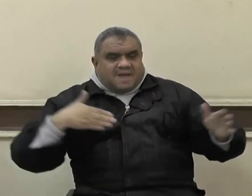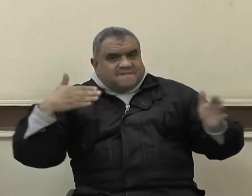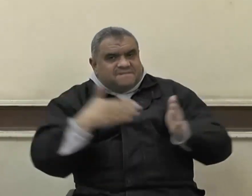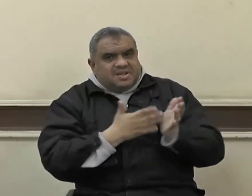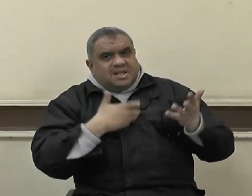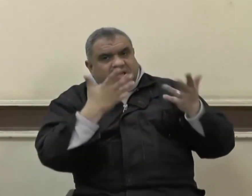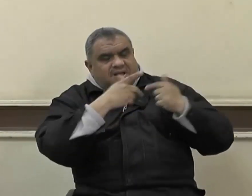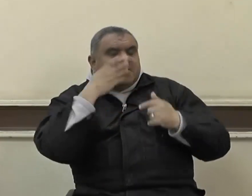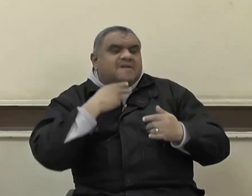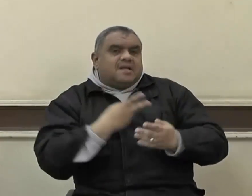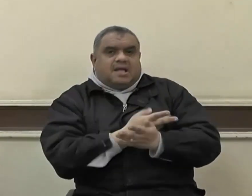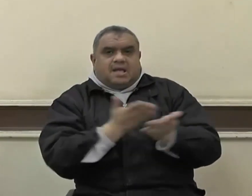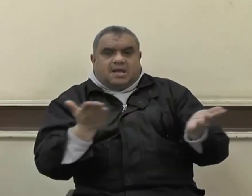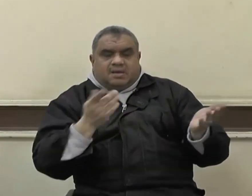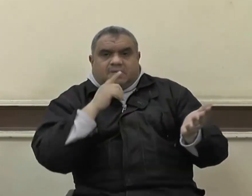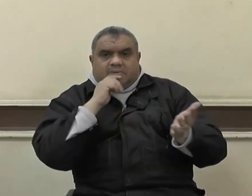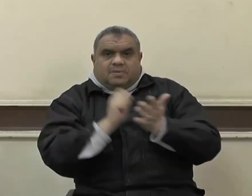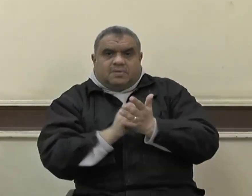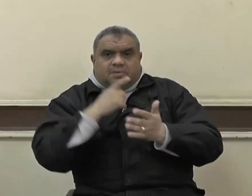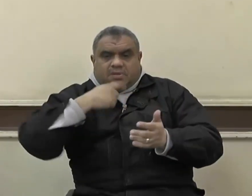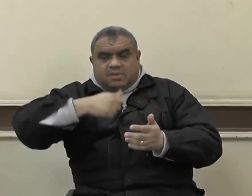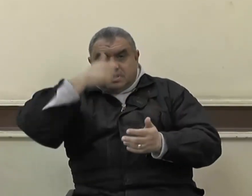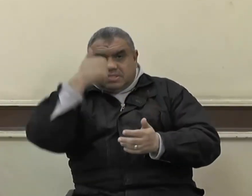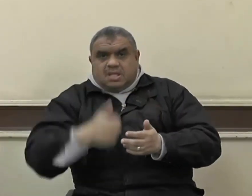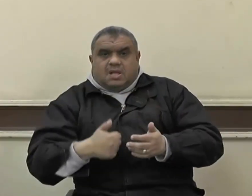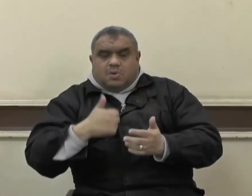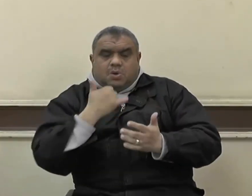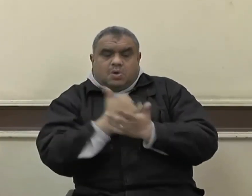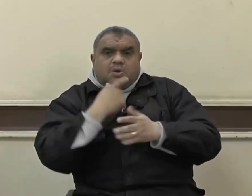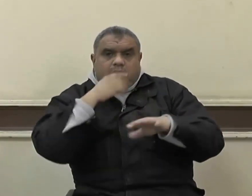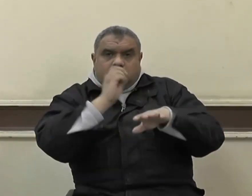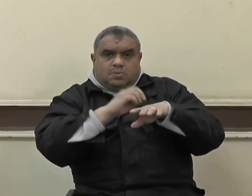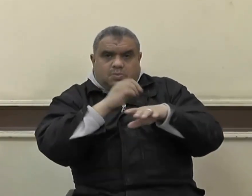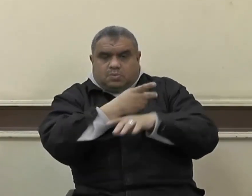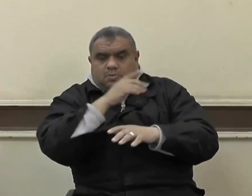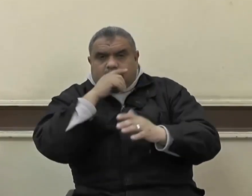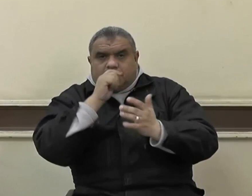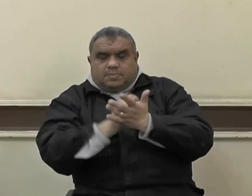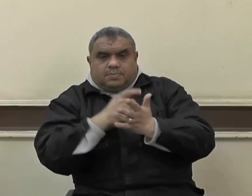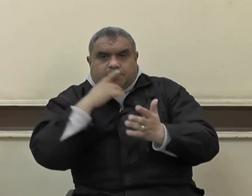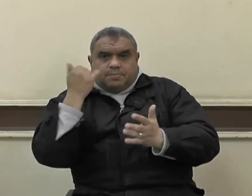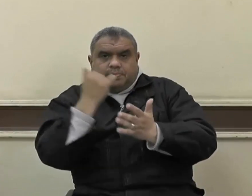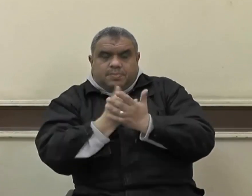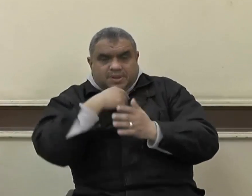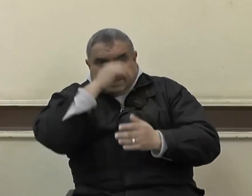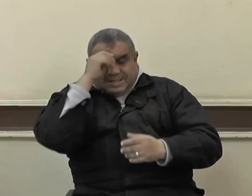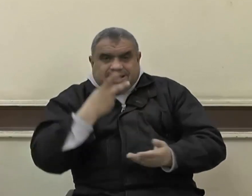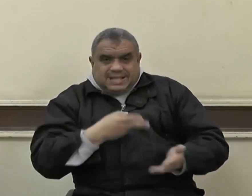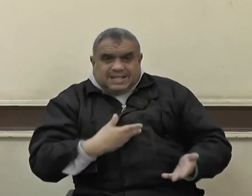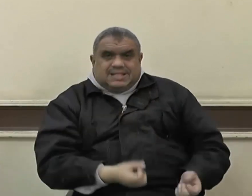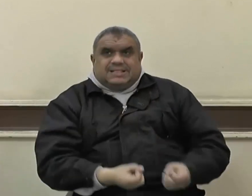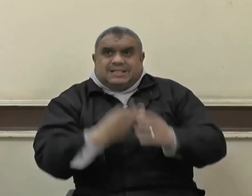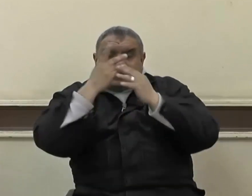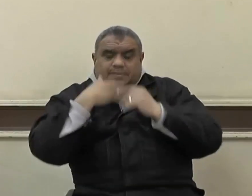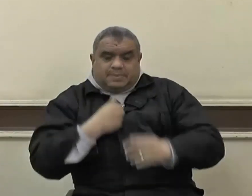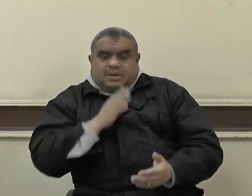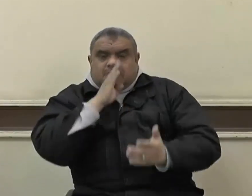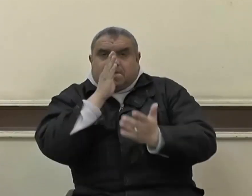مؤسساتنا الوطنية صمام آمان المجتمع وعلينا جميعا مواجهة دعاة الفتنة